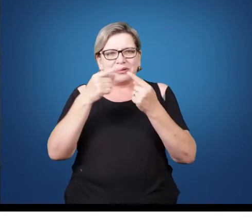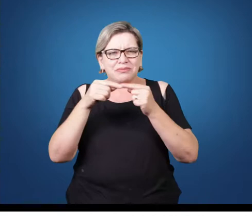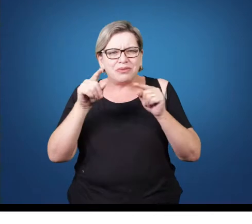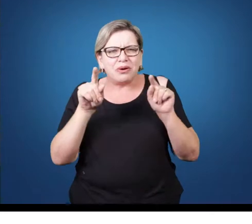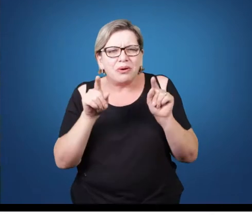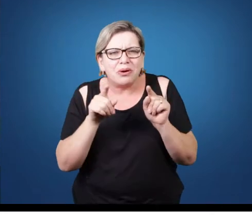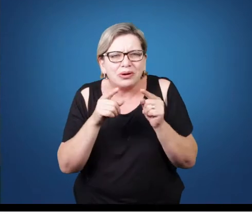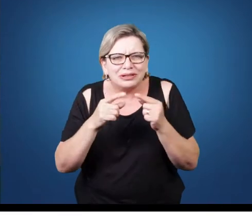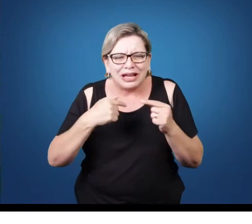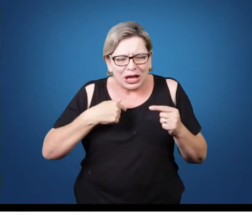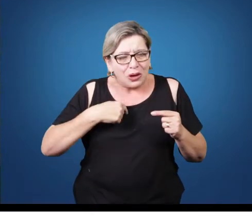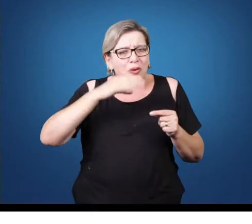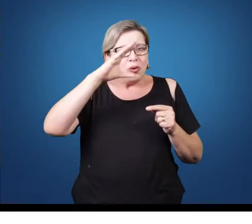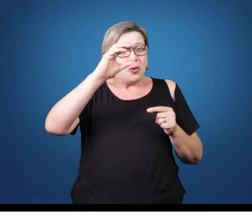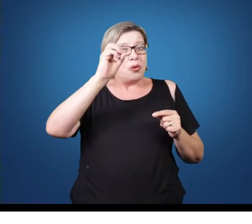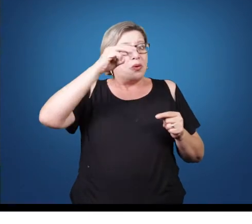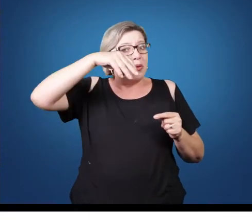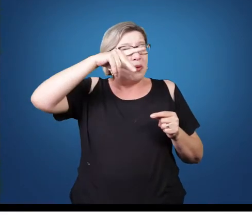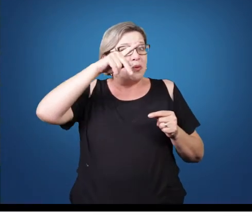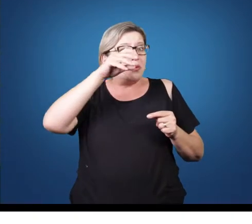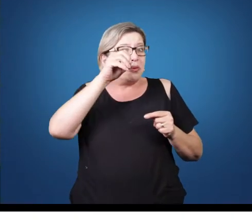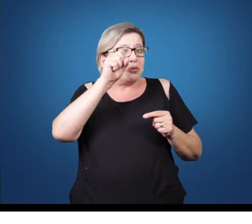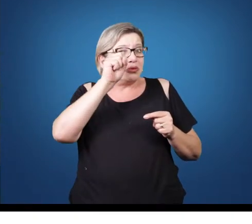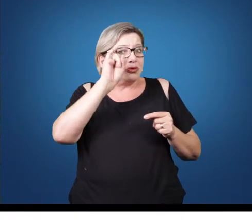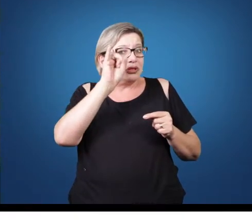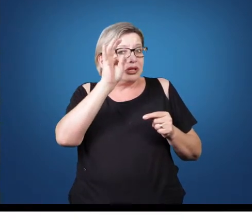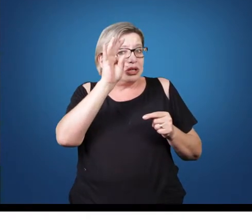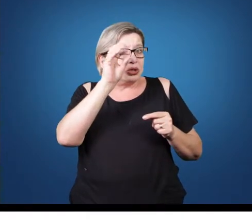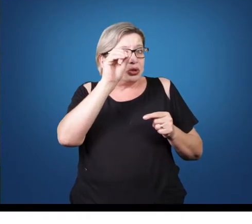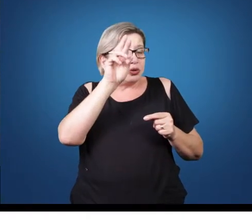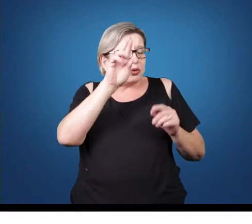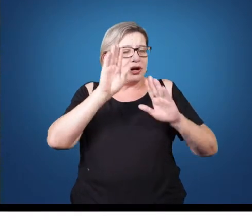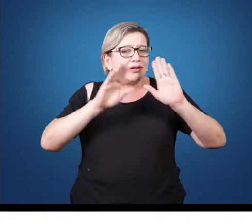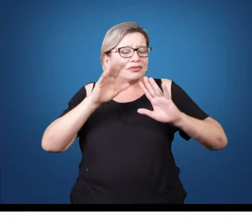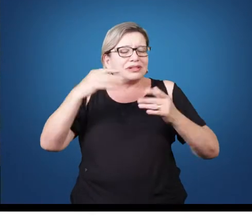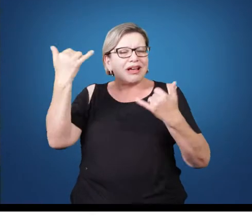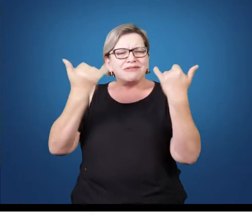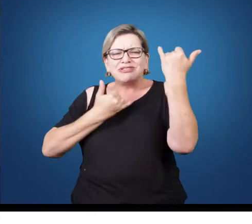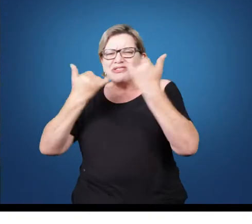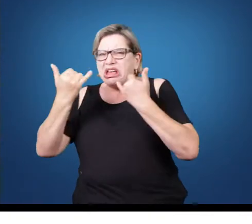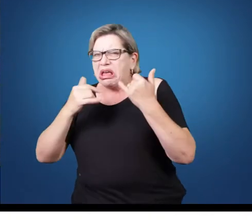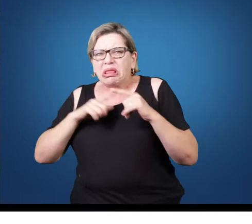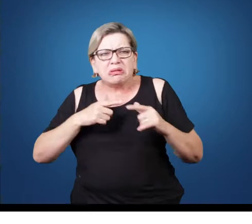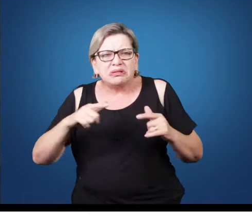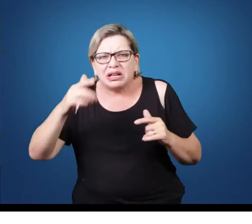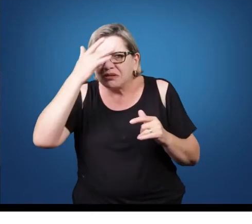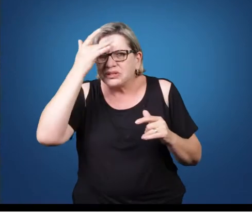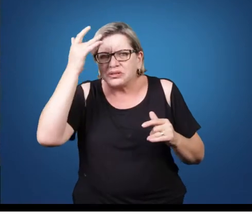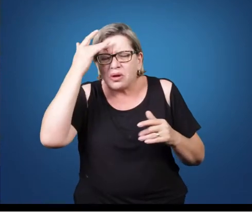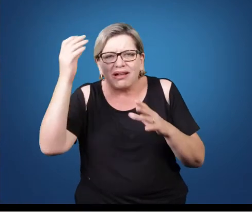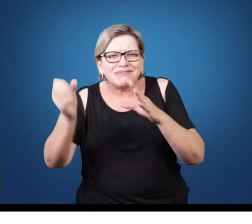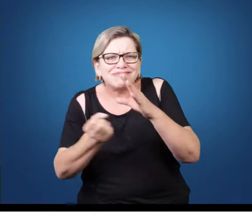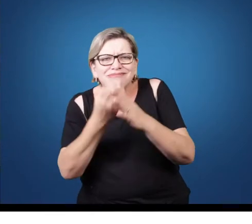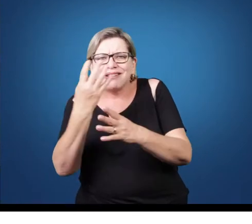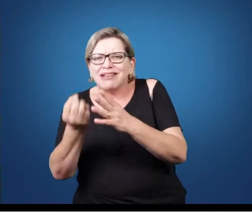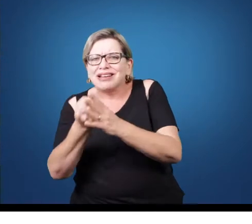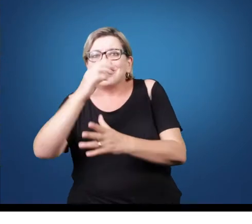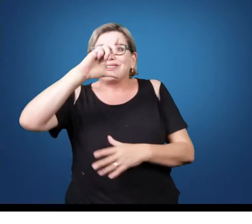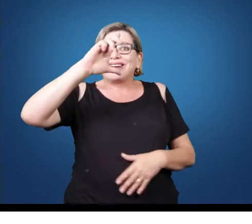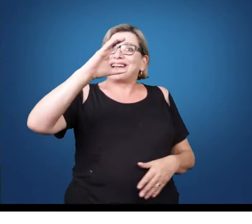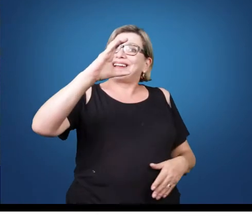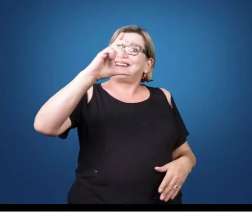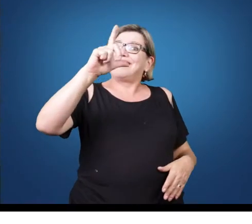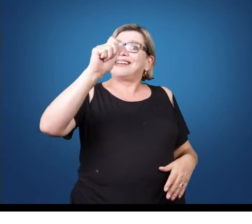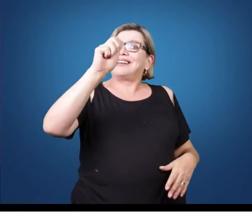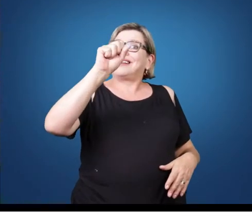mais compositores desse negócio de música clássica. E, nossa, nunca existiu tantos. O século